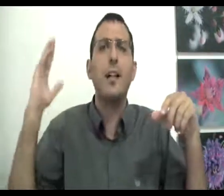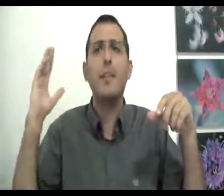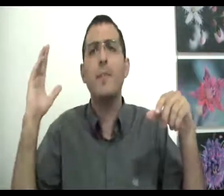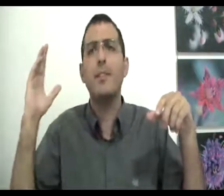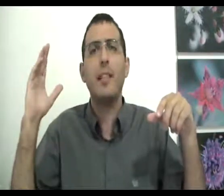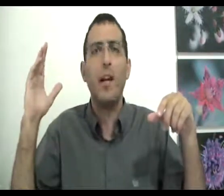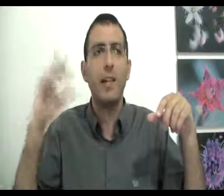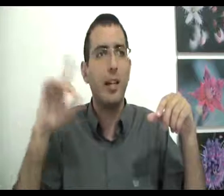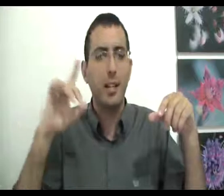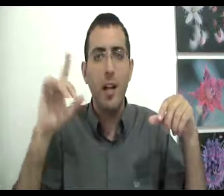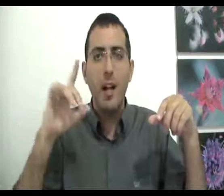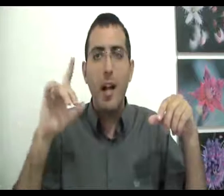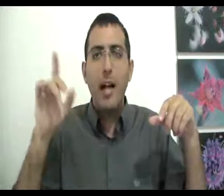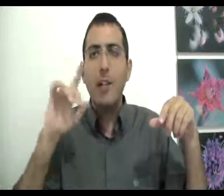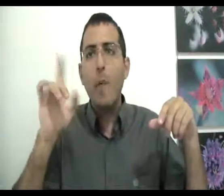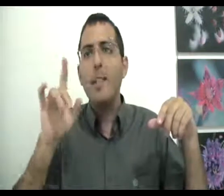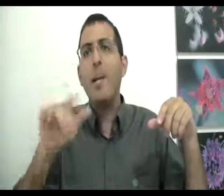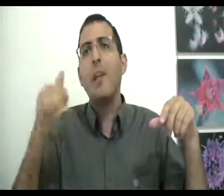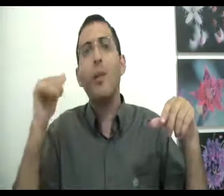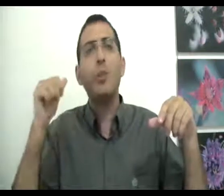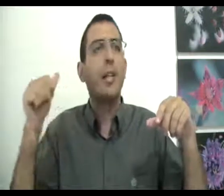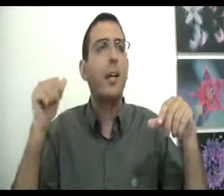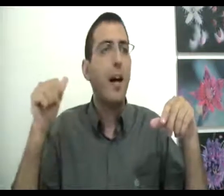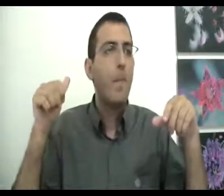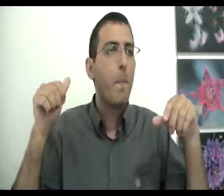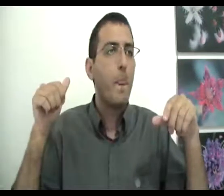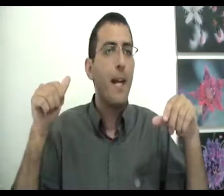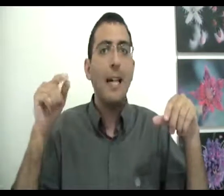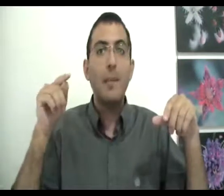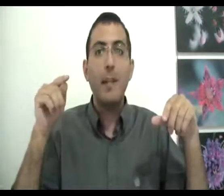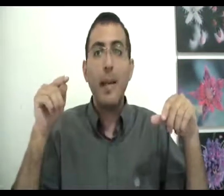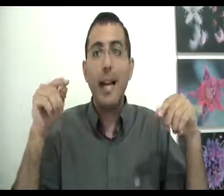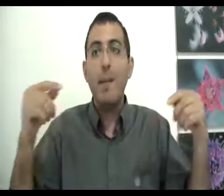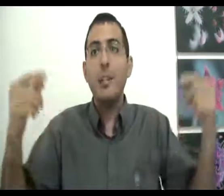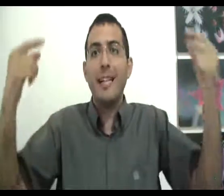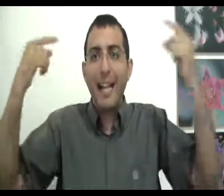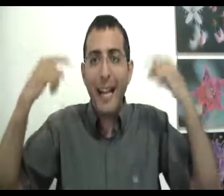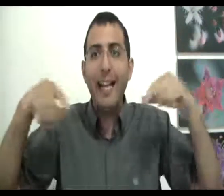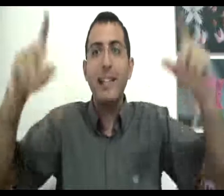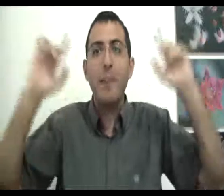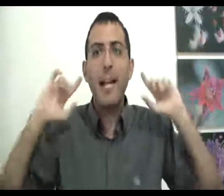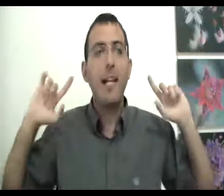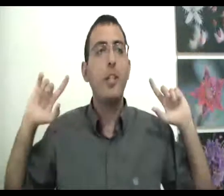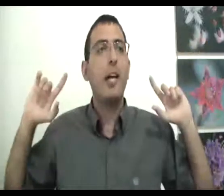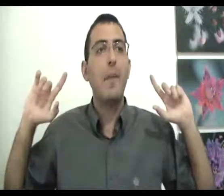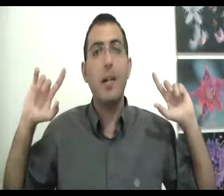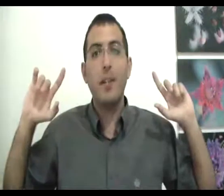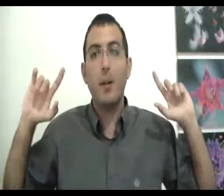האדם אתה לא מדבר על משהו שקרה אתה מדבר על מה שכרגע נדמה לך שקרה בעבר או